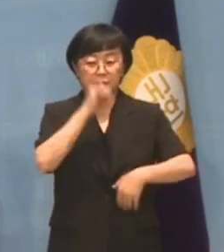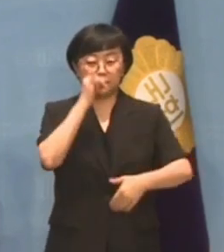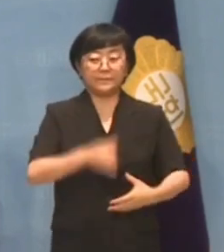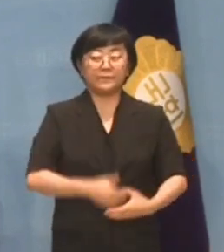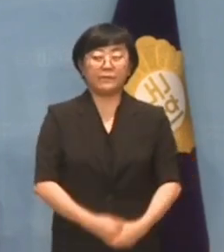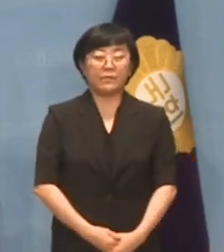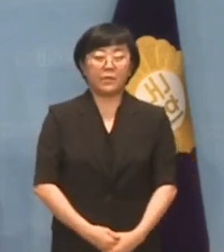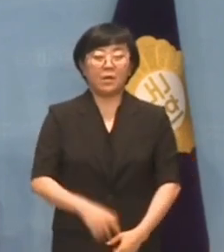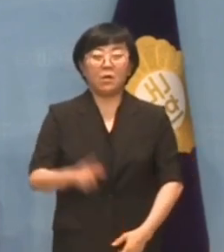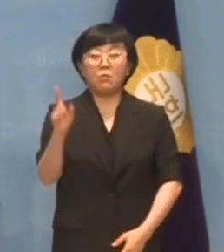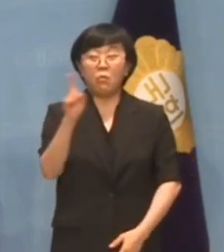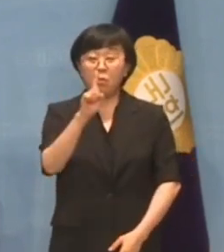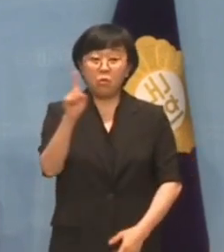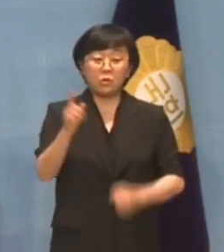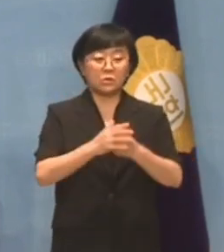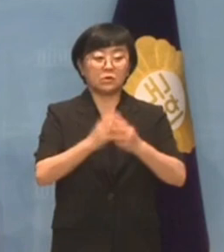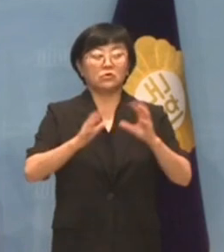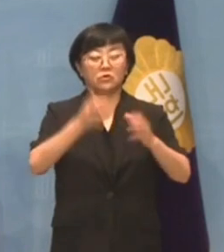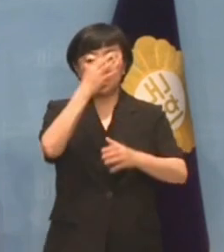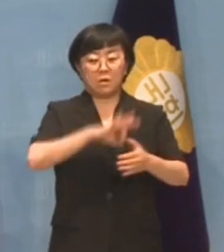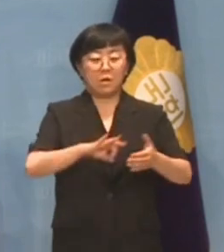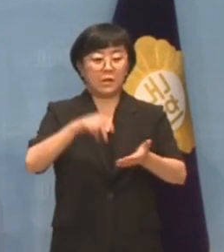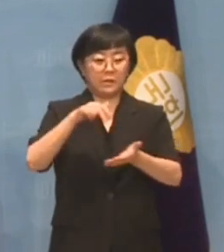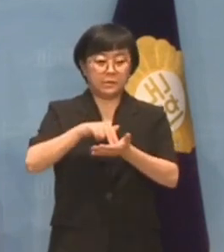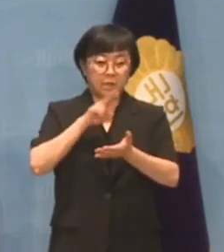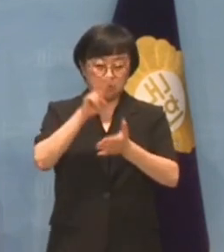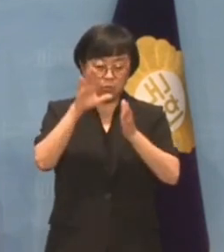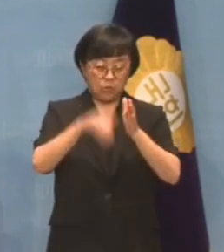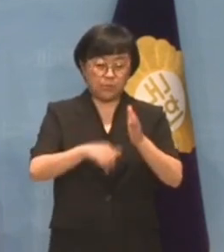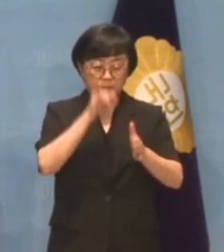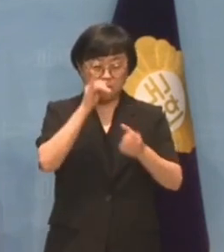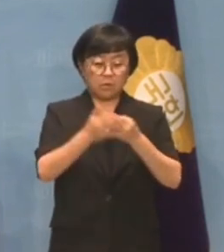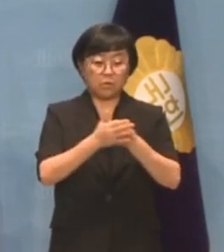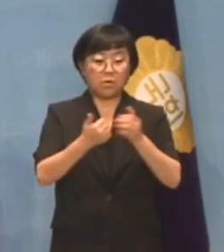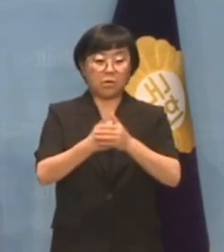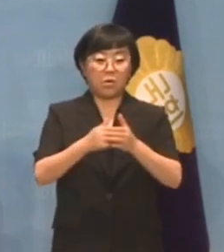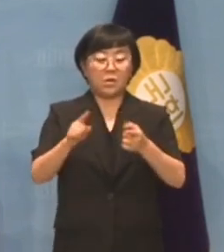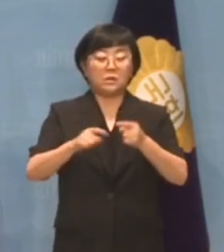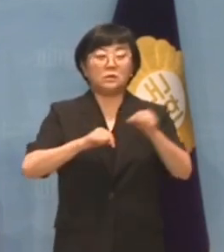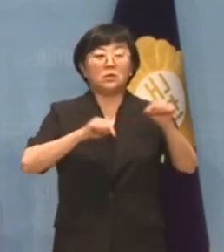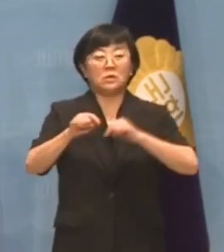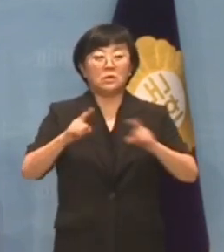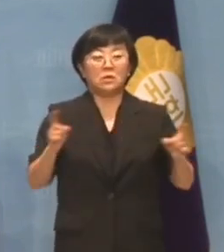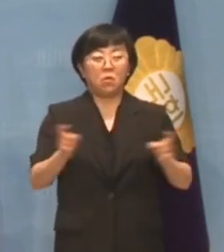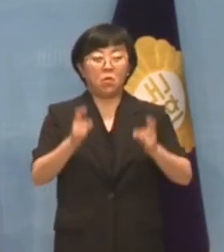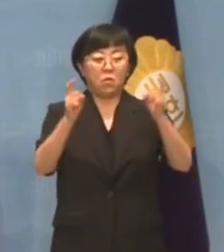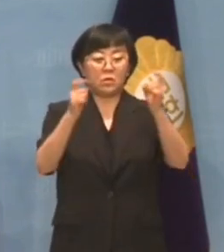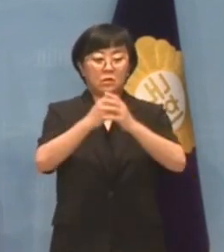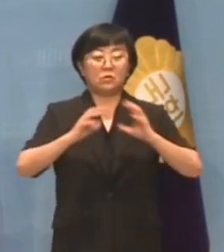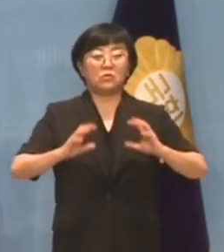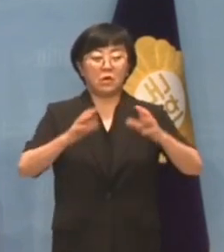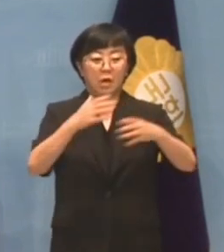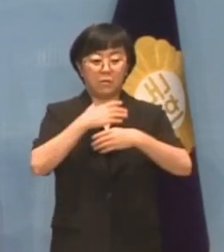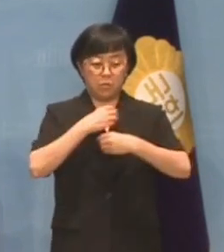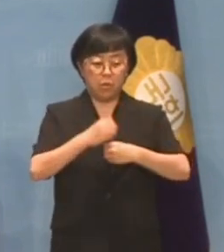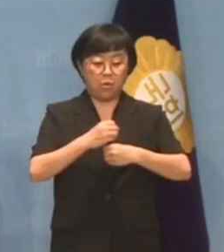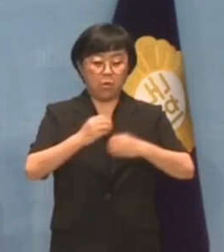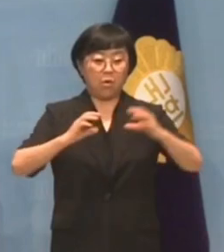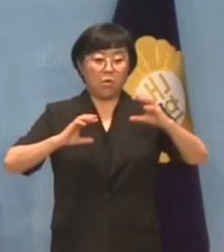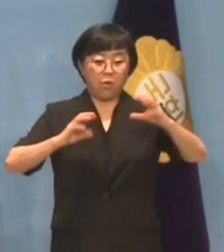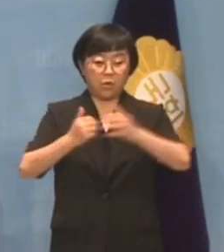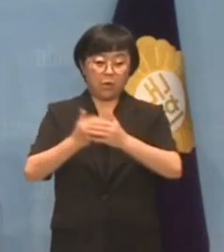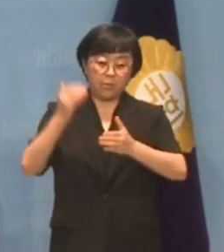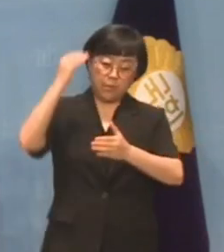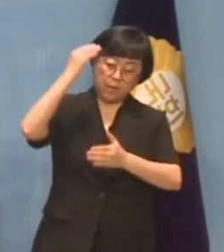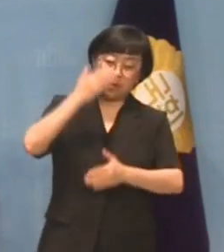모든 것은 국익의 관점에서 접근해야 하며 섣부른 정치공세는 국가안보와 외교의